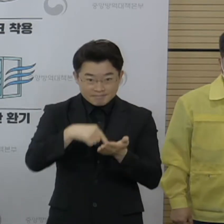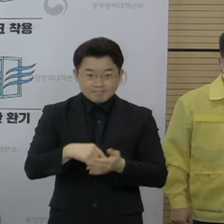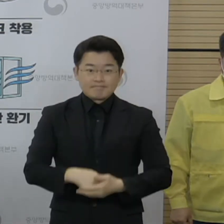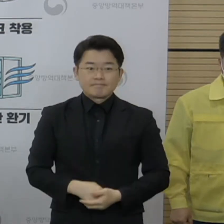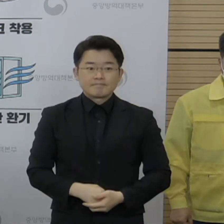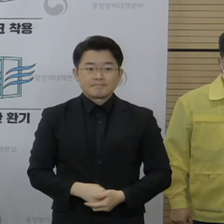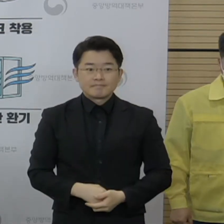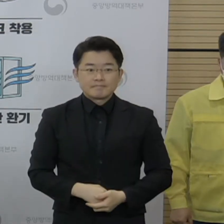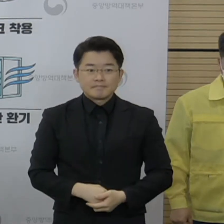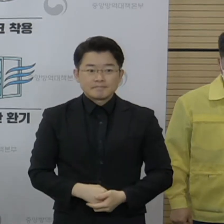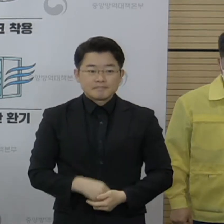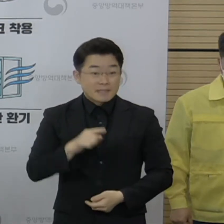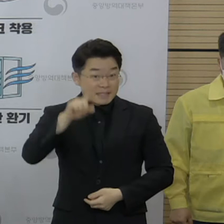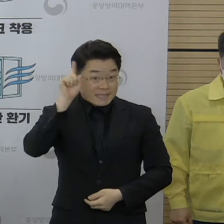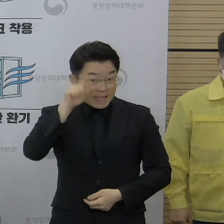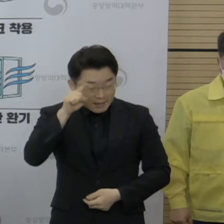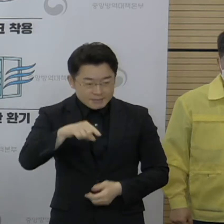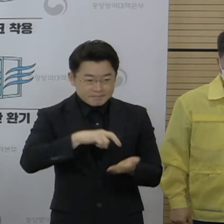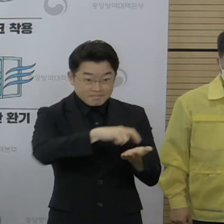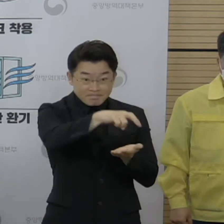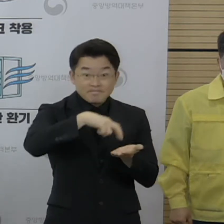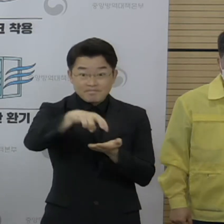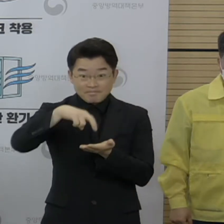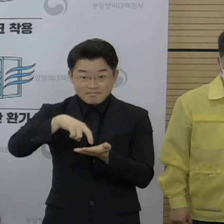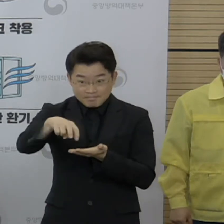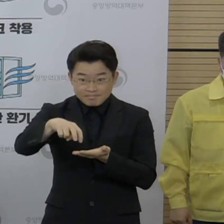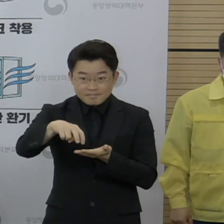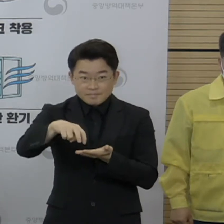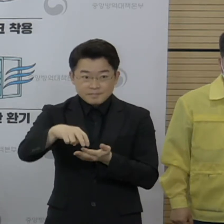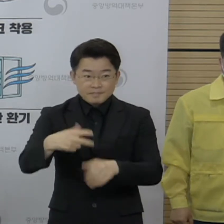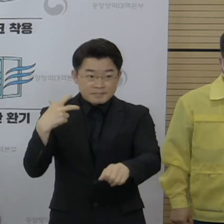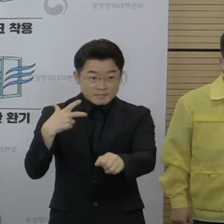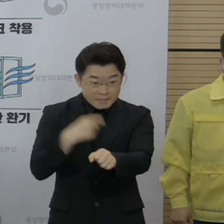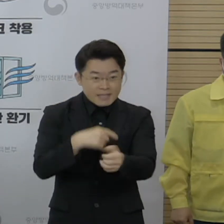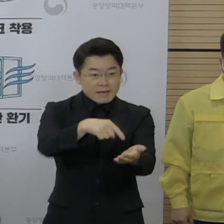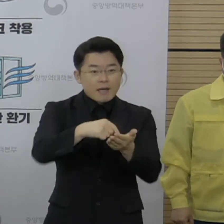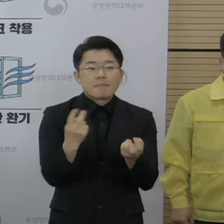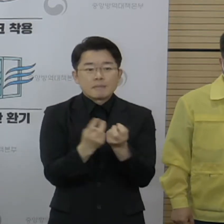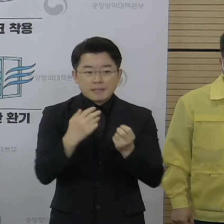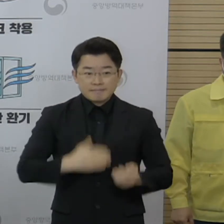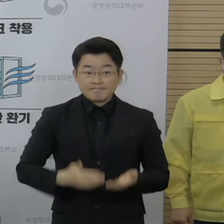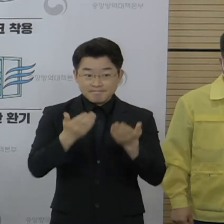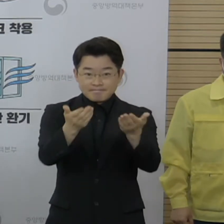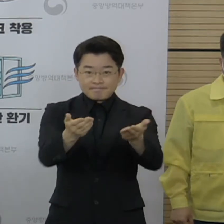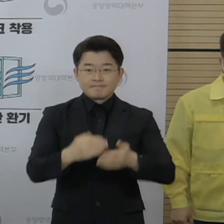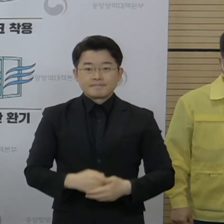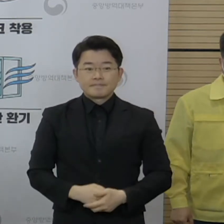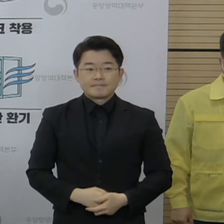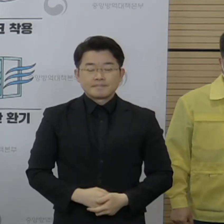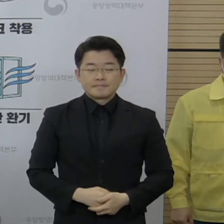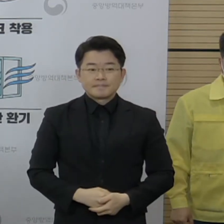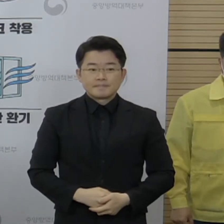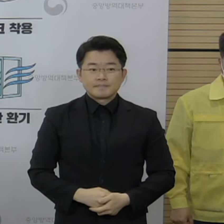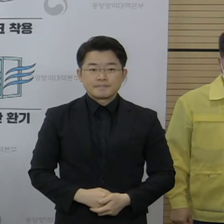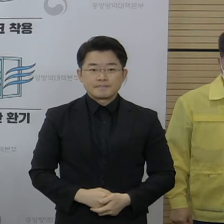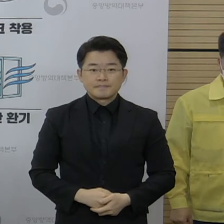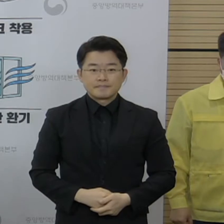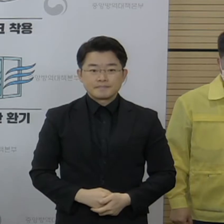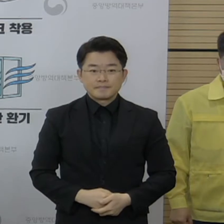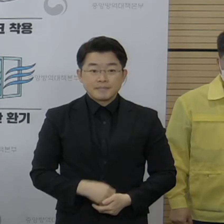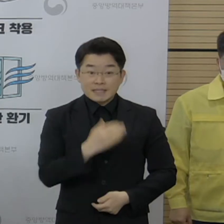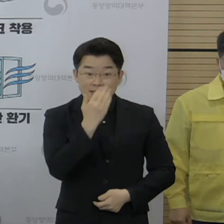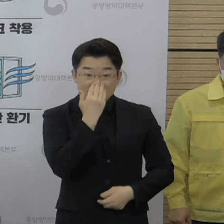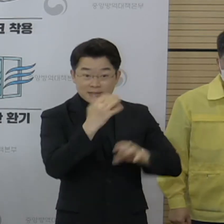대상자에게는 내일까지 개별 문자로 예약 방법을 안내해 드릴 예정입니다. 정부는